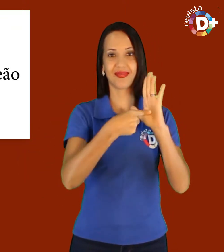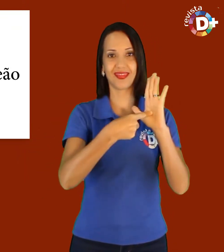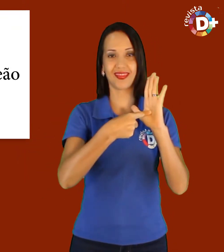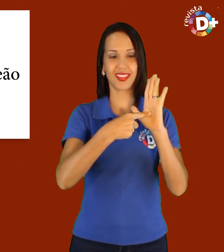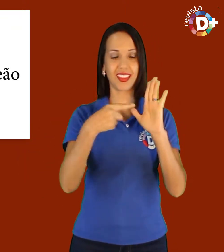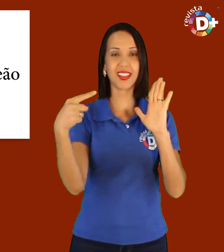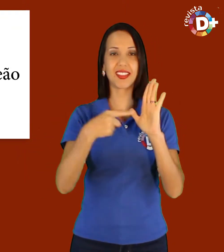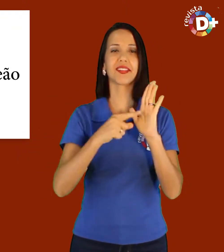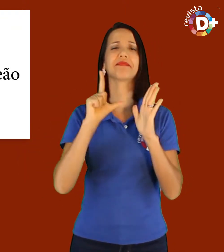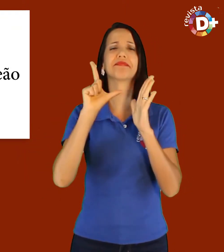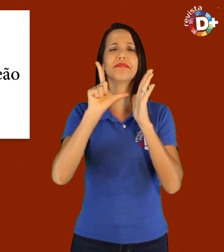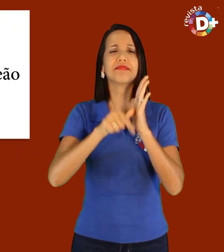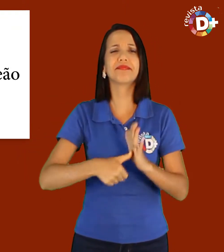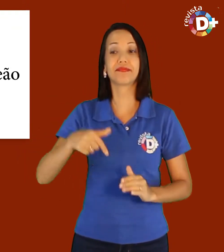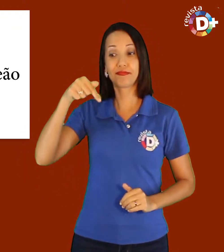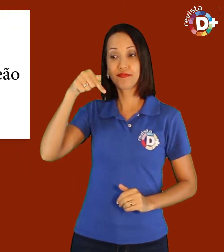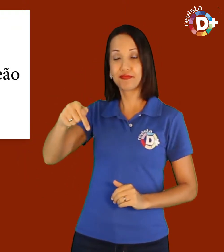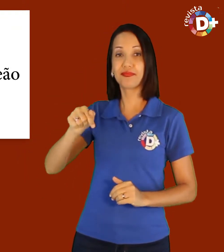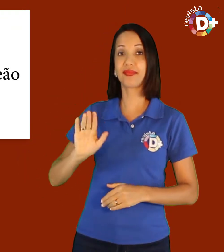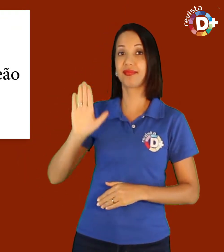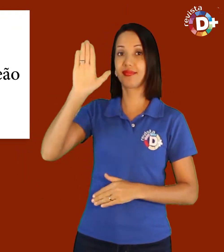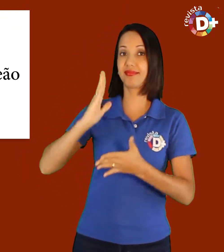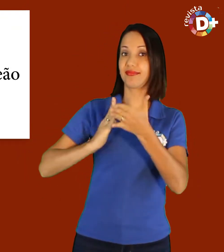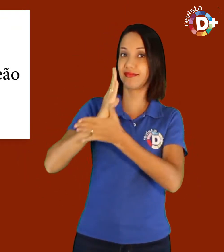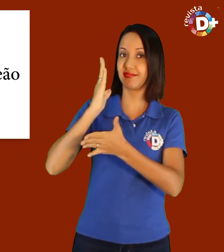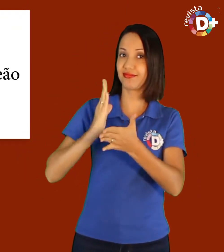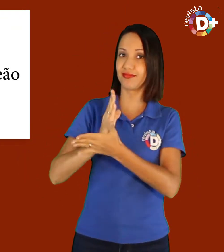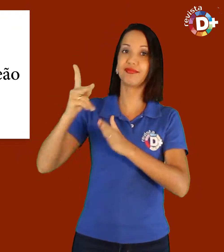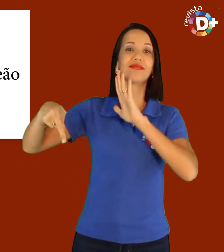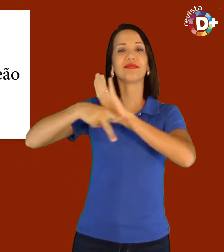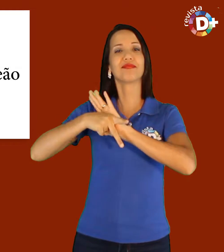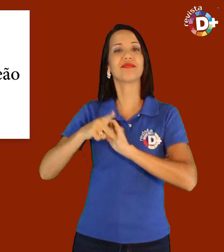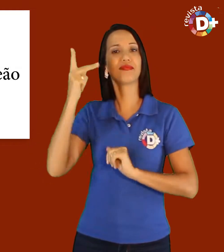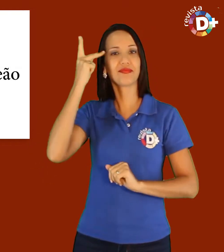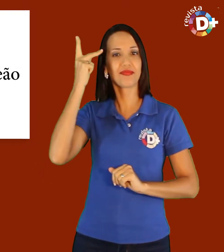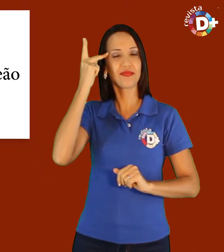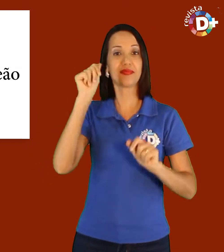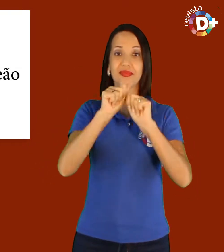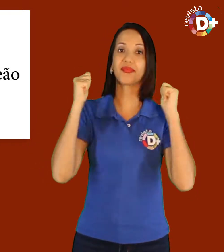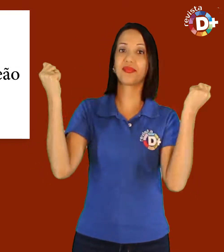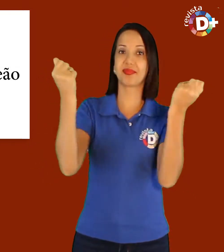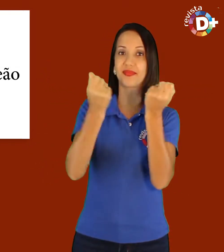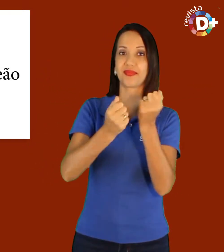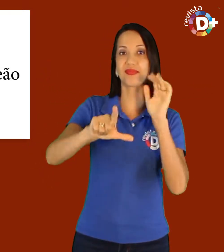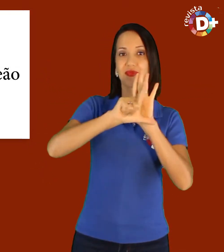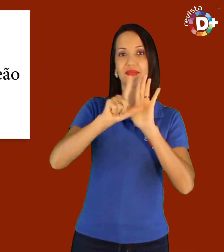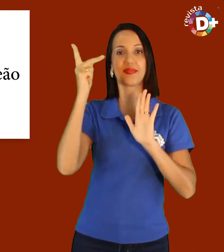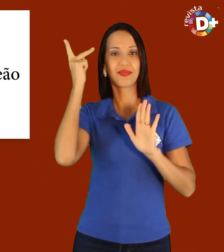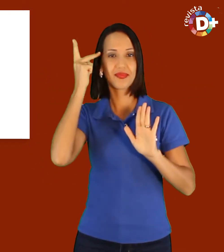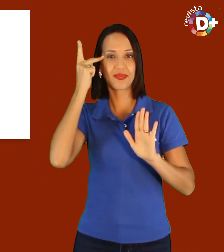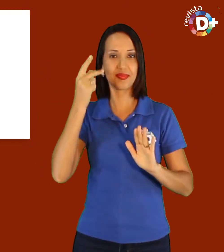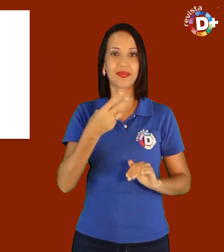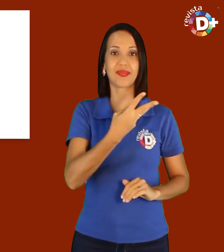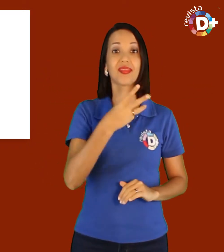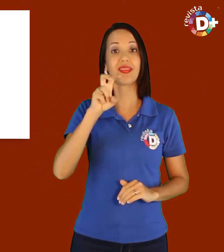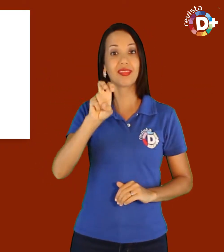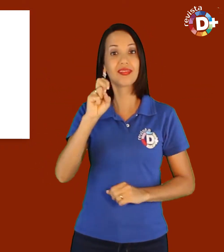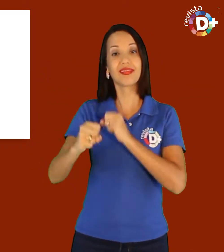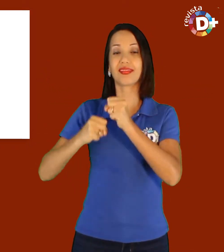em uma missão. Após sete mandatos na Assembleia Legislativa de São Paulo e mais de 35 anos